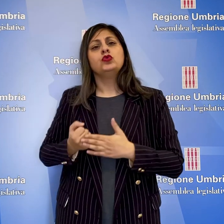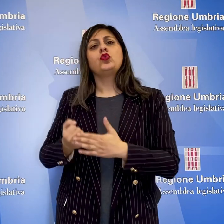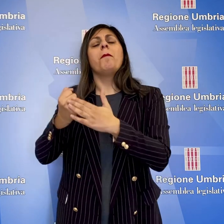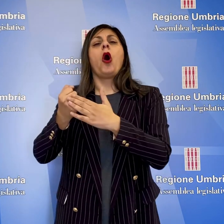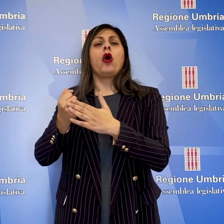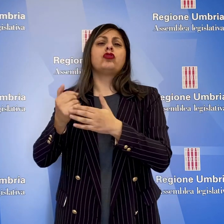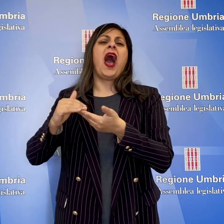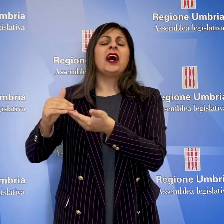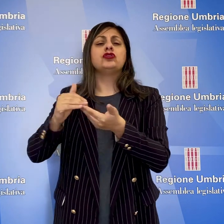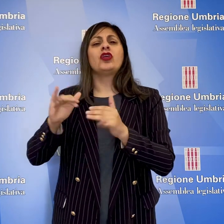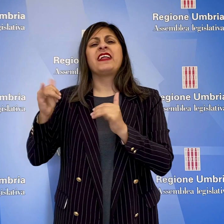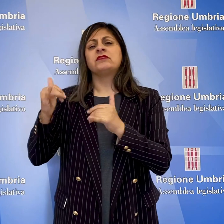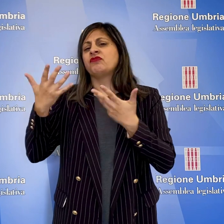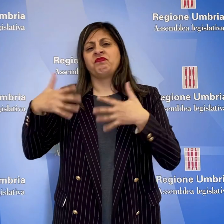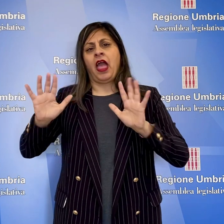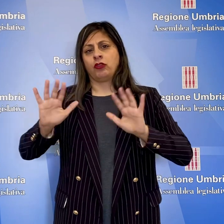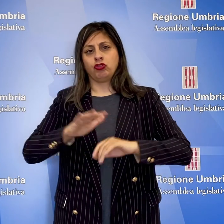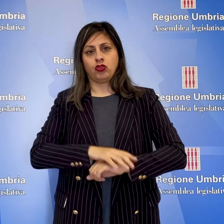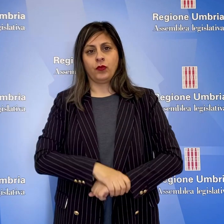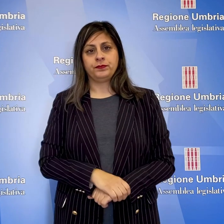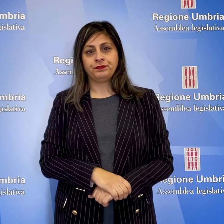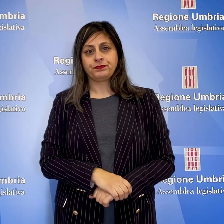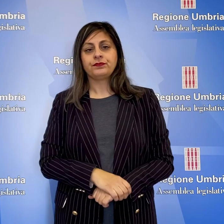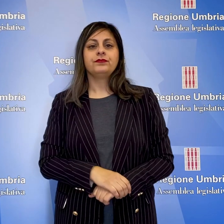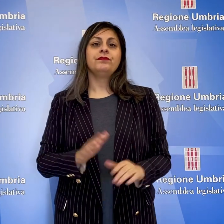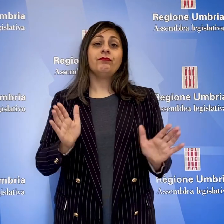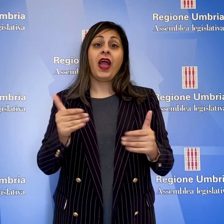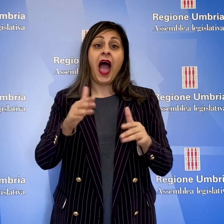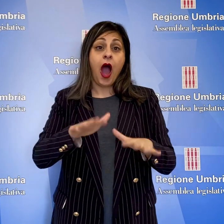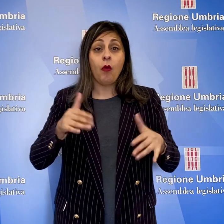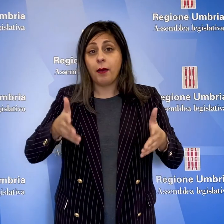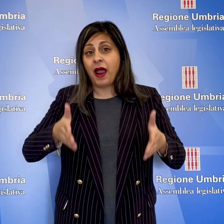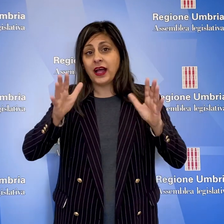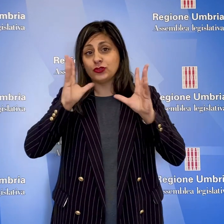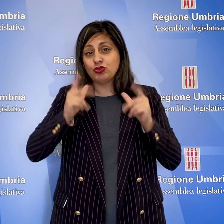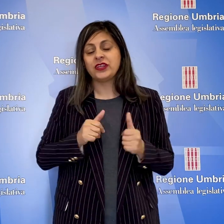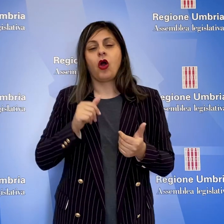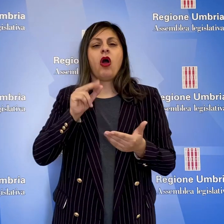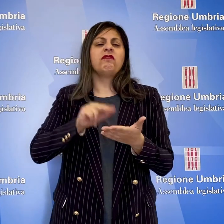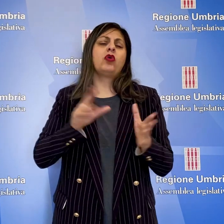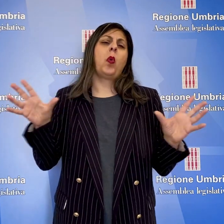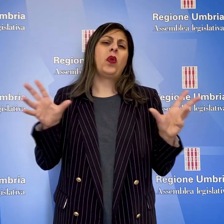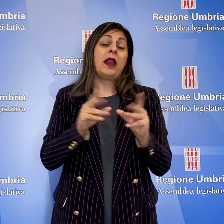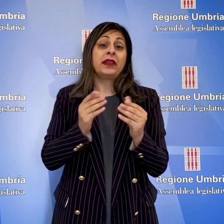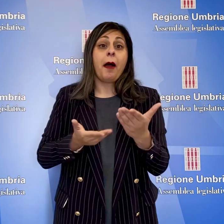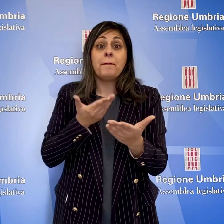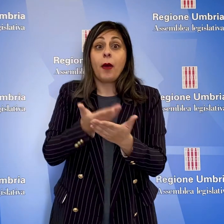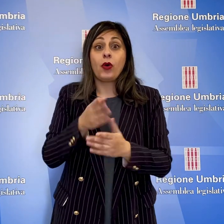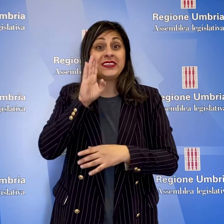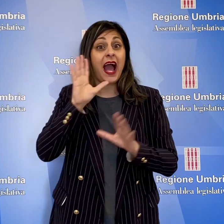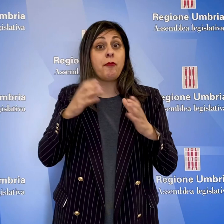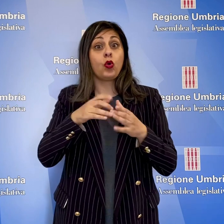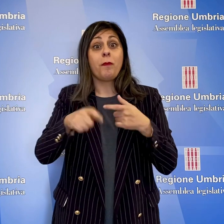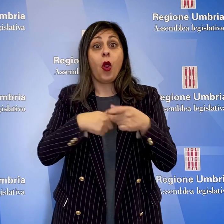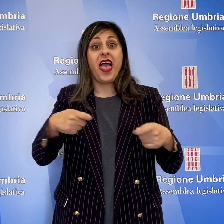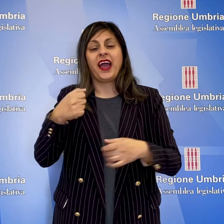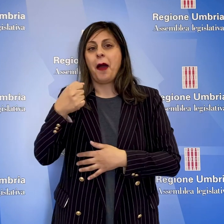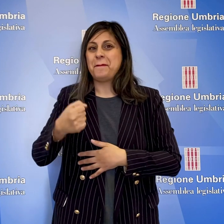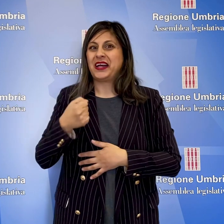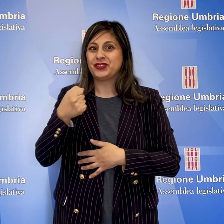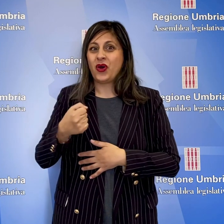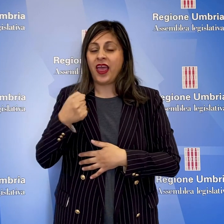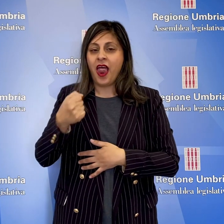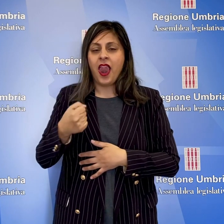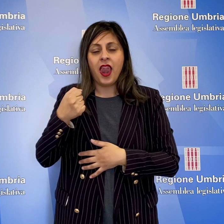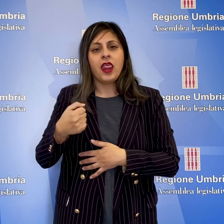sostegno alle associazioni dilettantistiche. L'Aula di Palazzo Cesaroni ha deciso, con voto unanime, su proposta del capogruppo della Lega